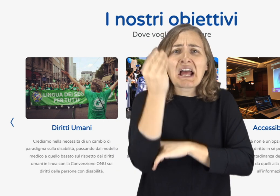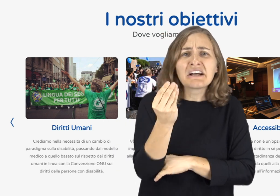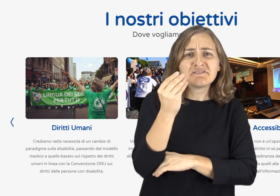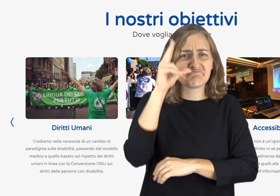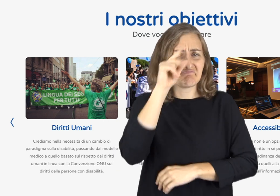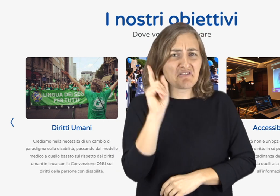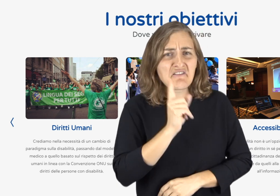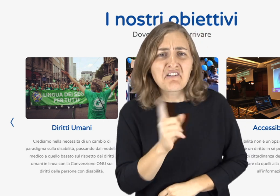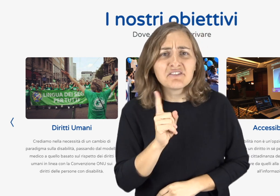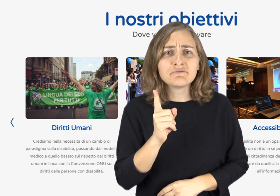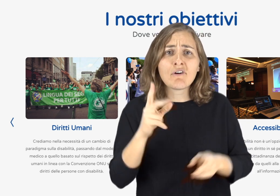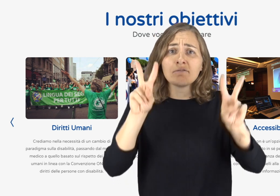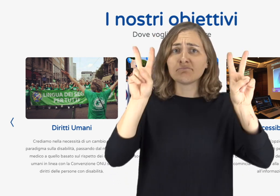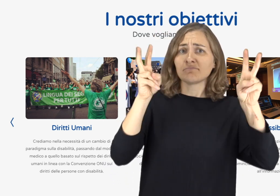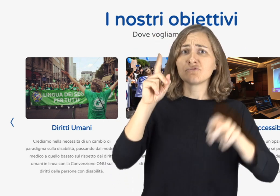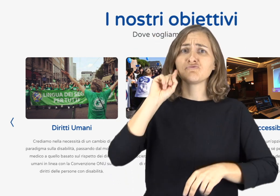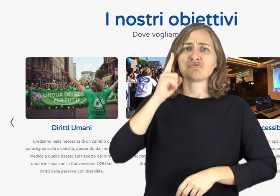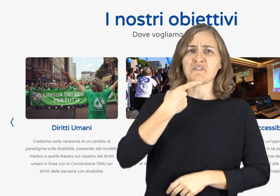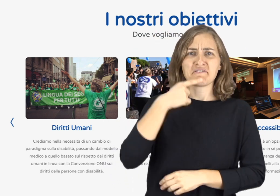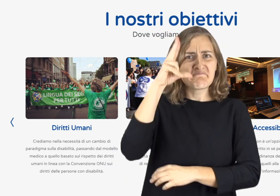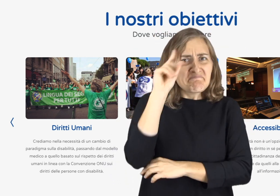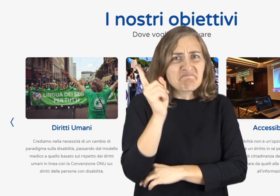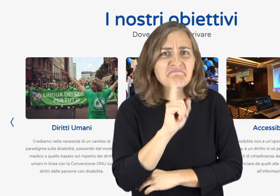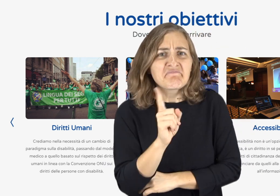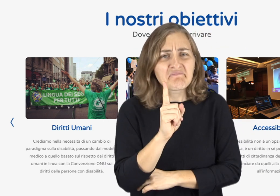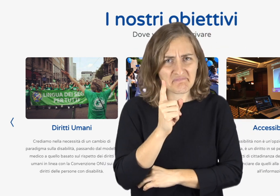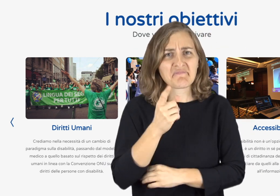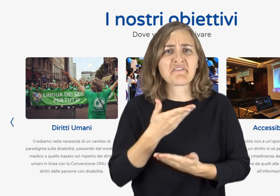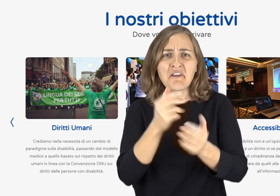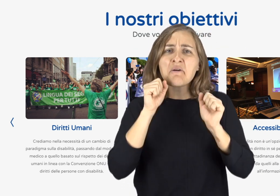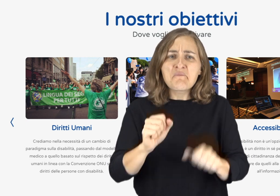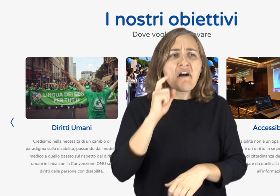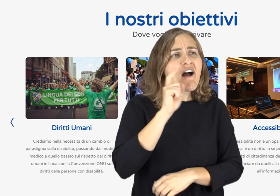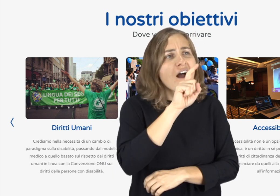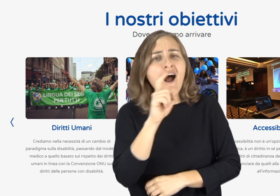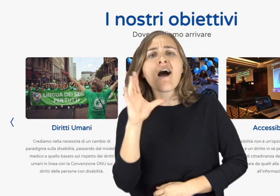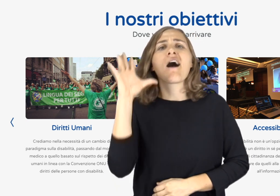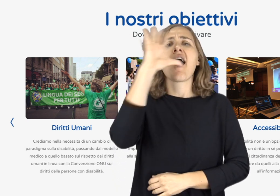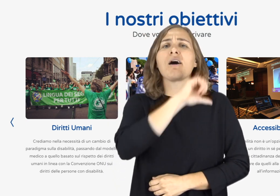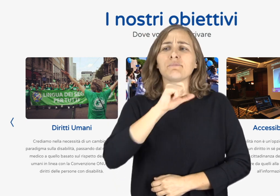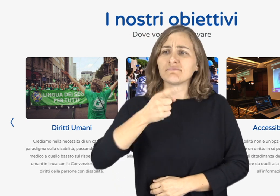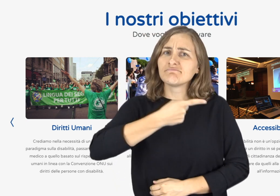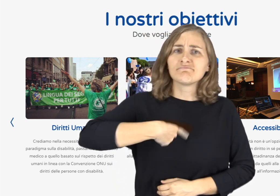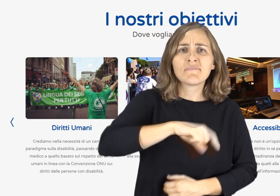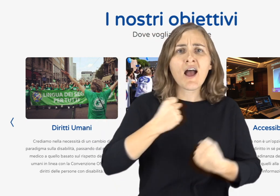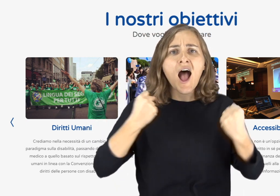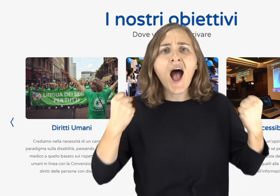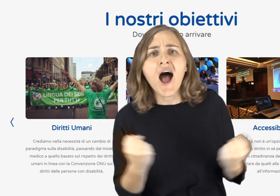anche chi non conosce l'Enz o non è mai entrato in contatto con la sordità potrà agilmente comprendere quali sono le nostre